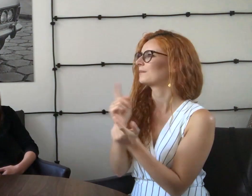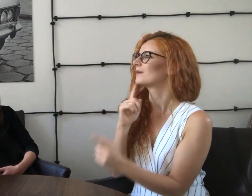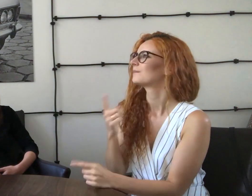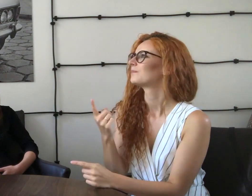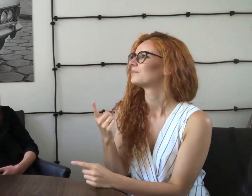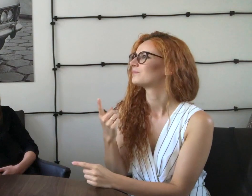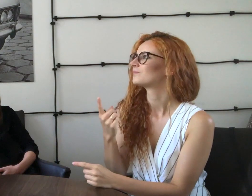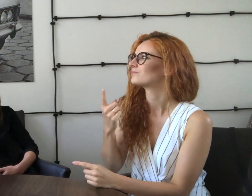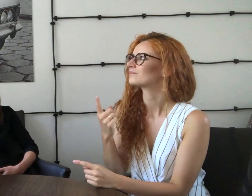rozwijam się.